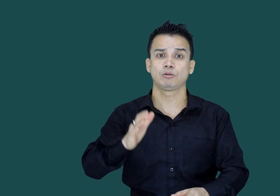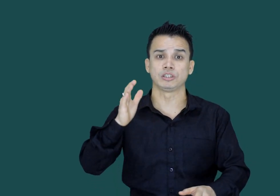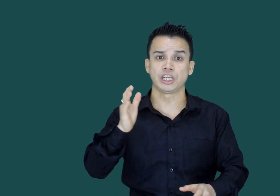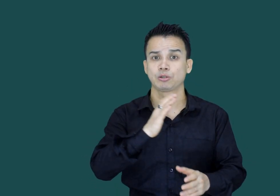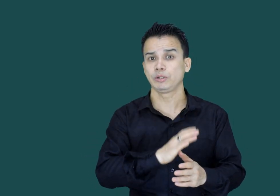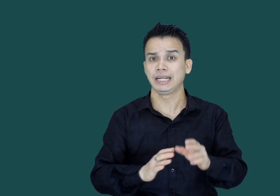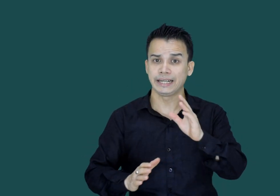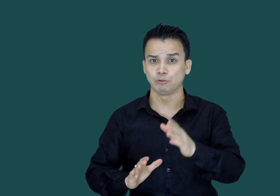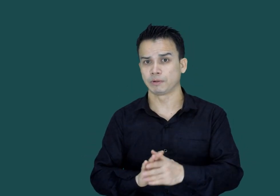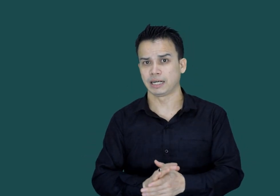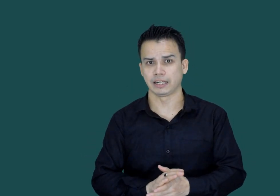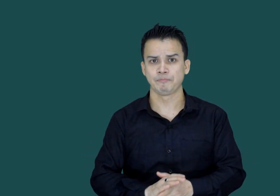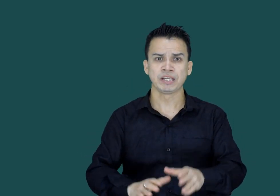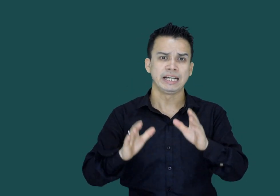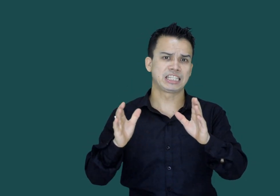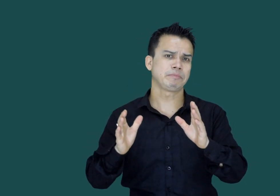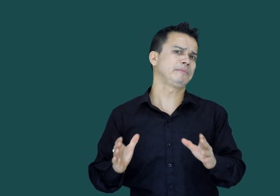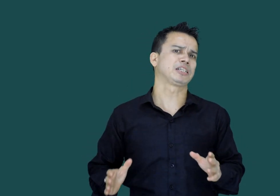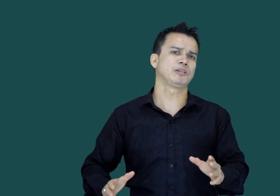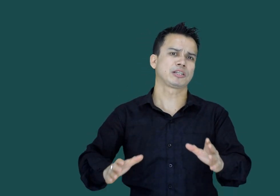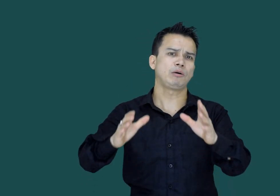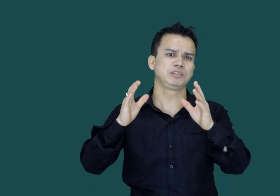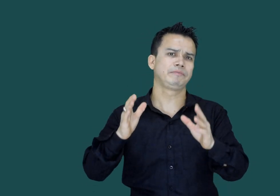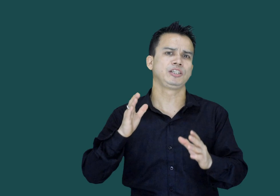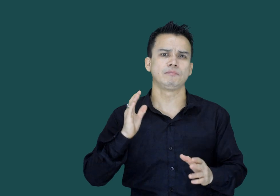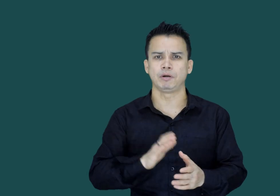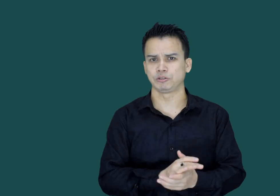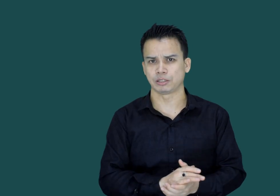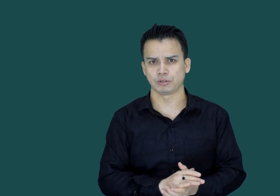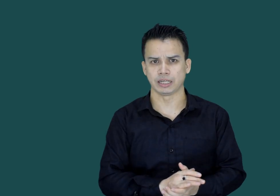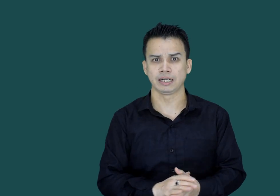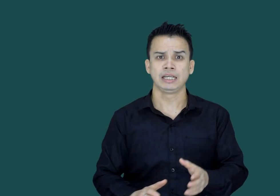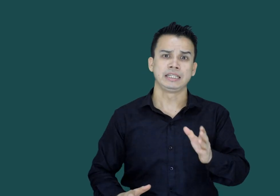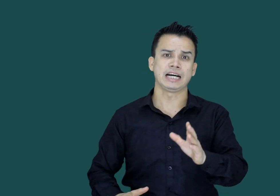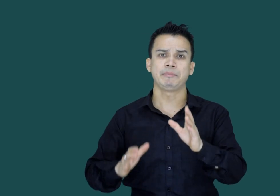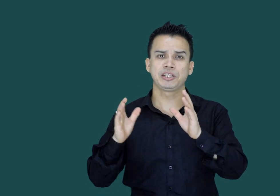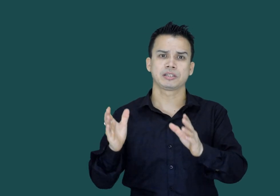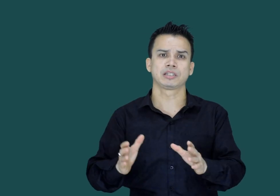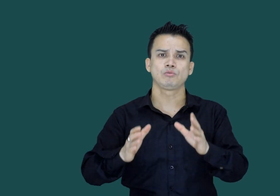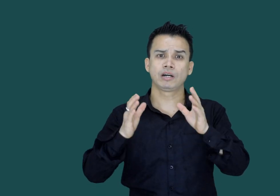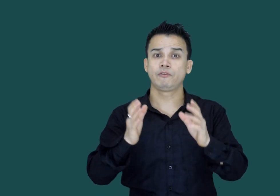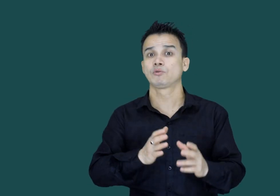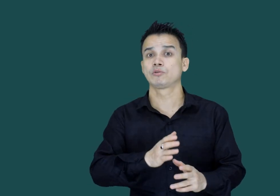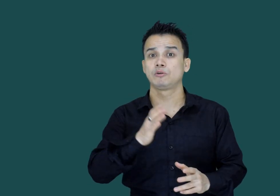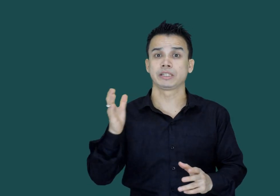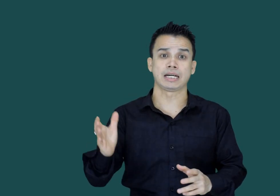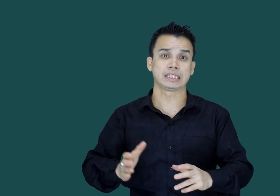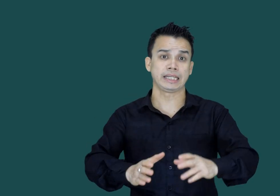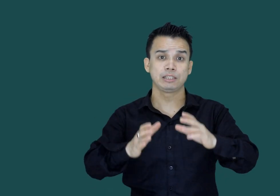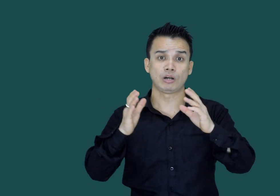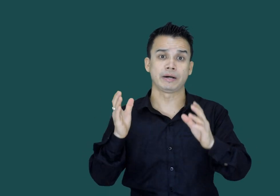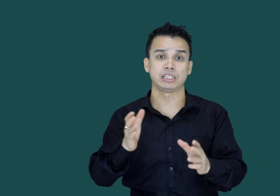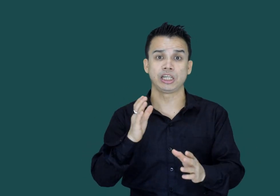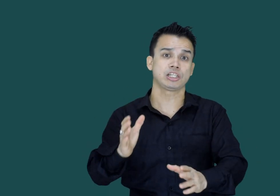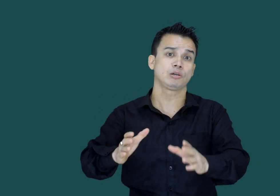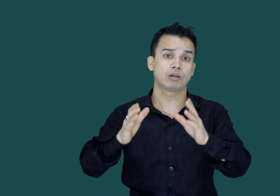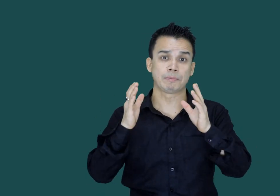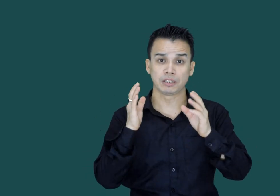اور دیش کو ہی لے ٹوب رہا ہے ایسے میں میں سمجھتا ہوں یہ ویڈیو بہت ضروری ہے یہاں میں ڈسکس کروں گا وہ کون کون سے راستے ہیں جو ہمارے دیش تک اور آپ کے